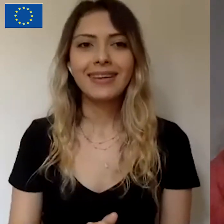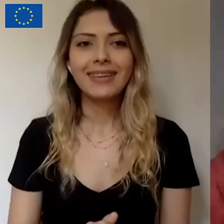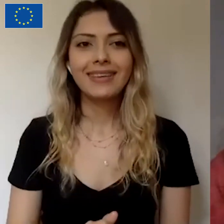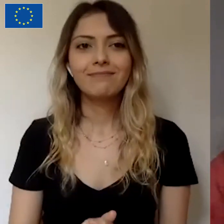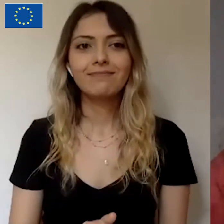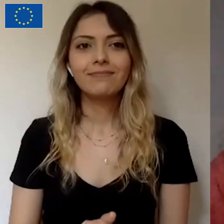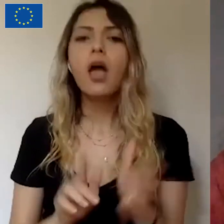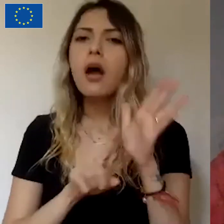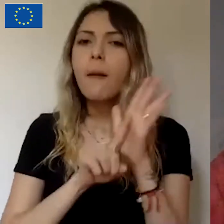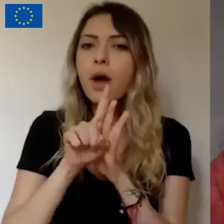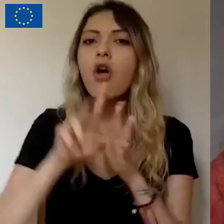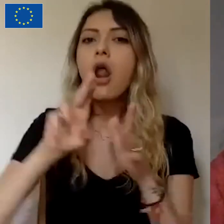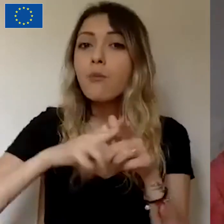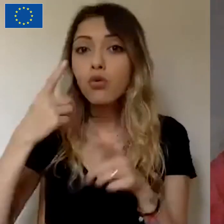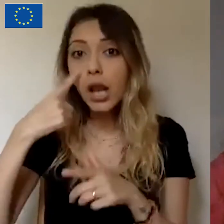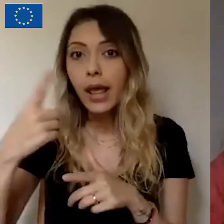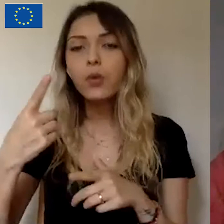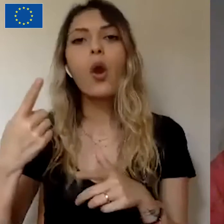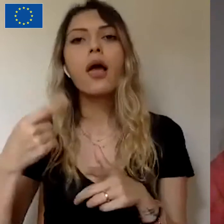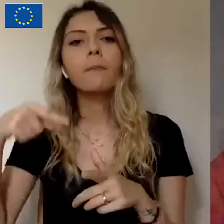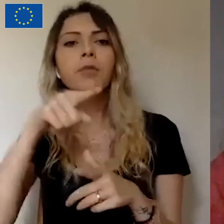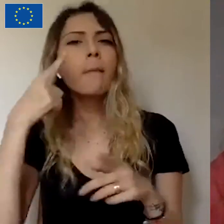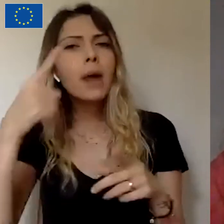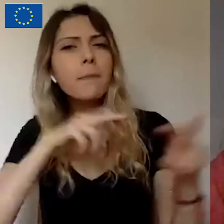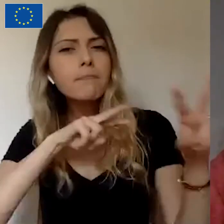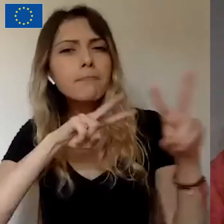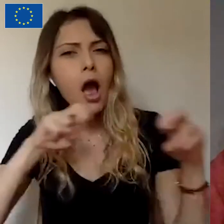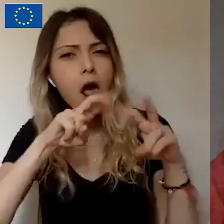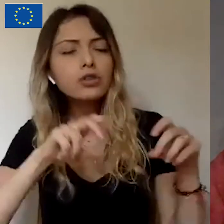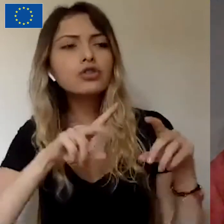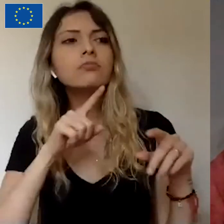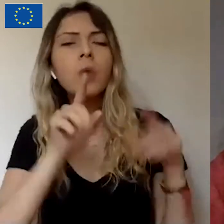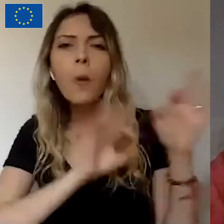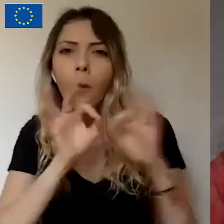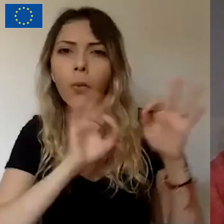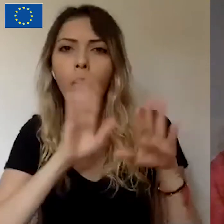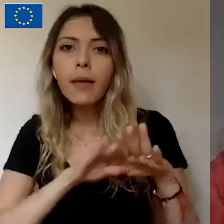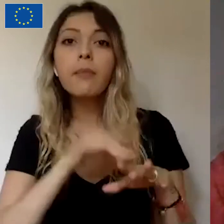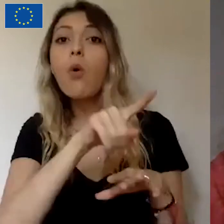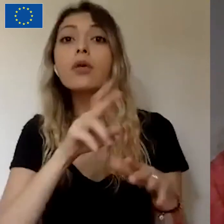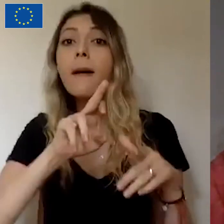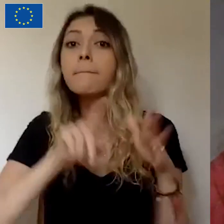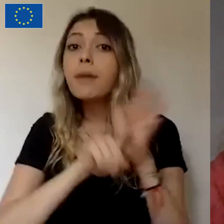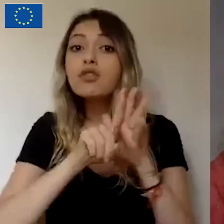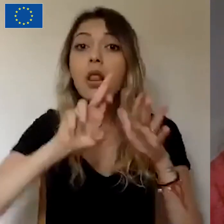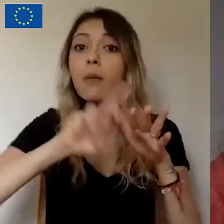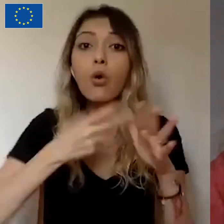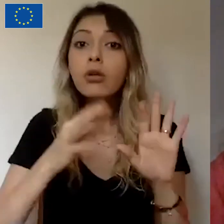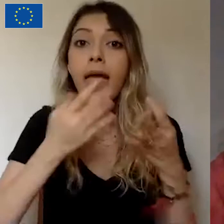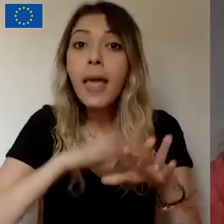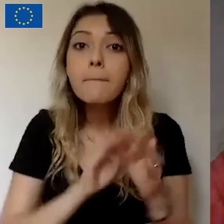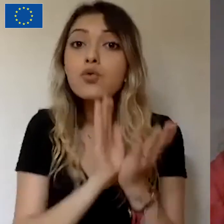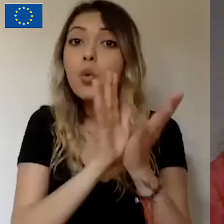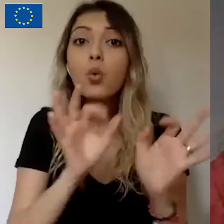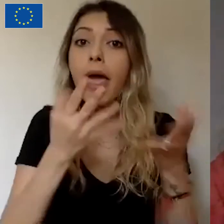olmuş şeyleri de inceleyip, Hong Kong'u üzerinden başaranlar diye bir sekme var. Oradan başarılı projeleri de inceleyip, farklı ödül seçeneklerine